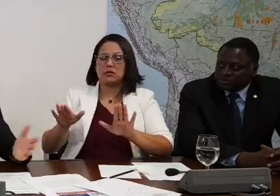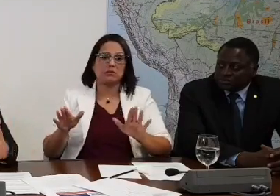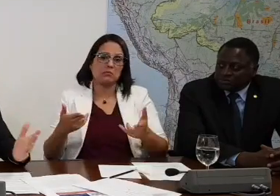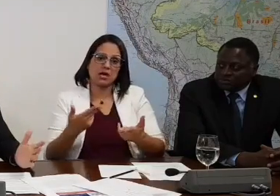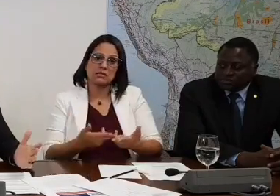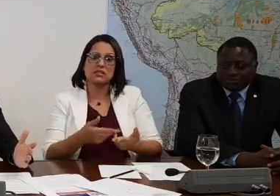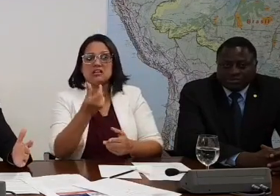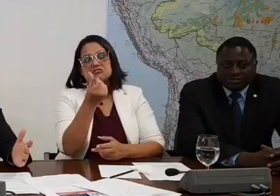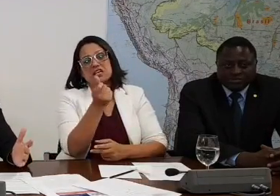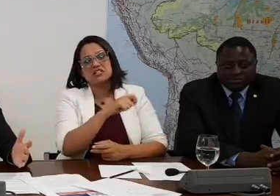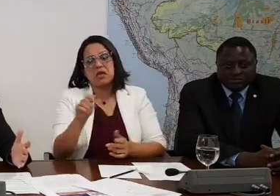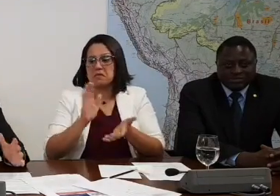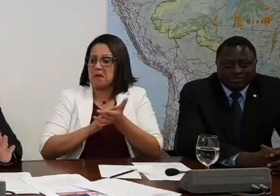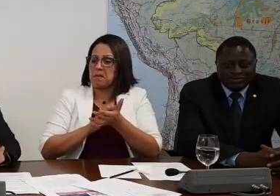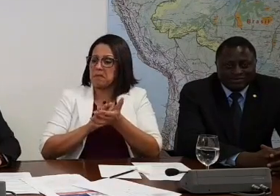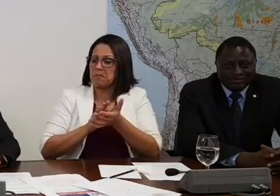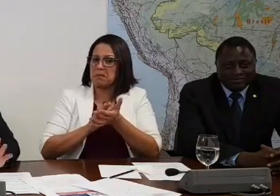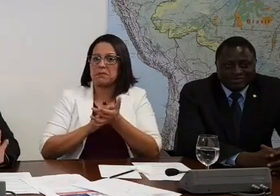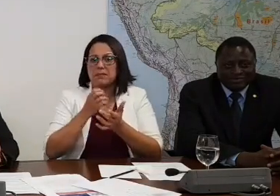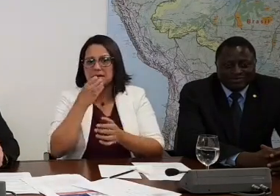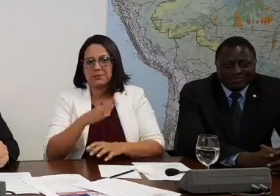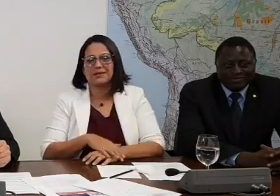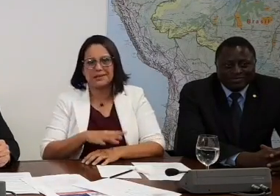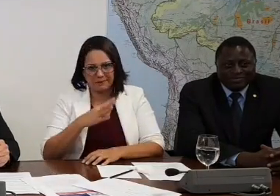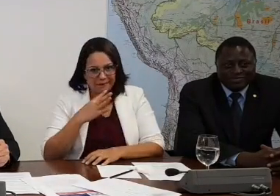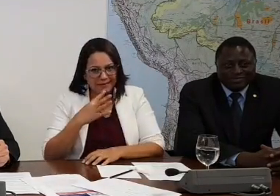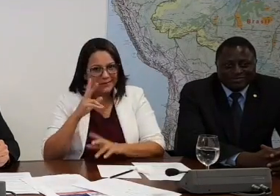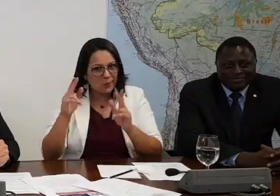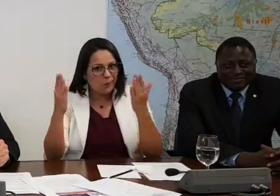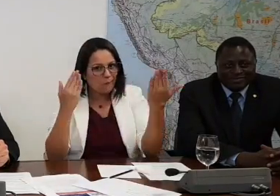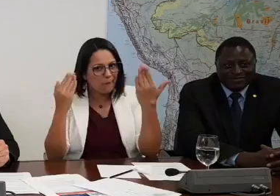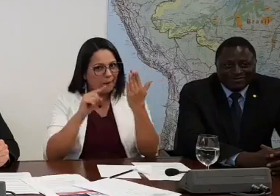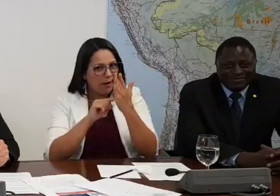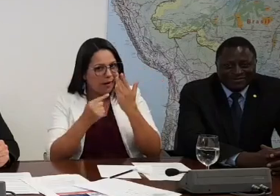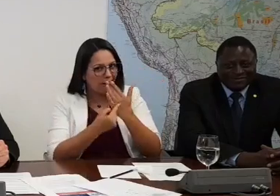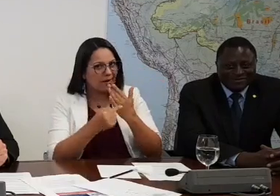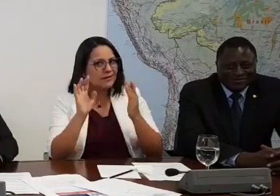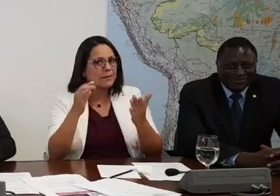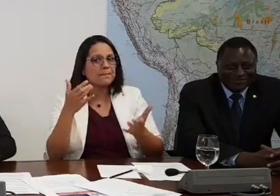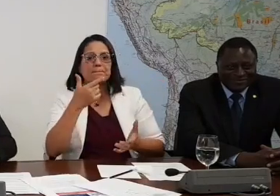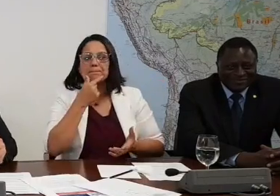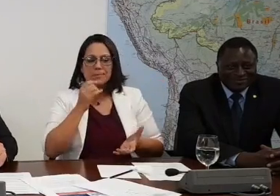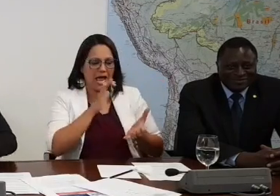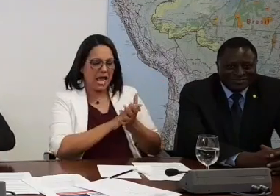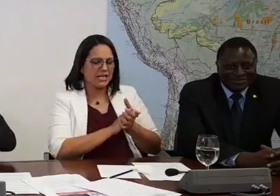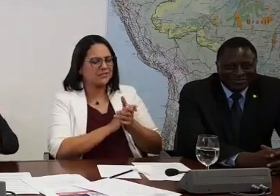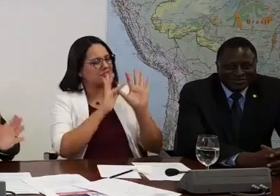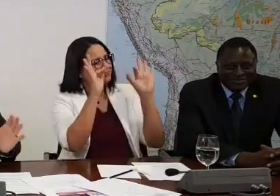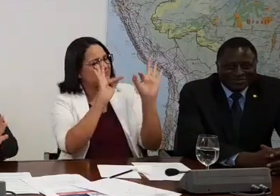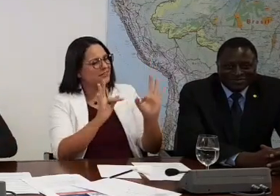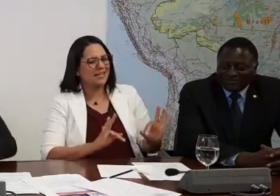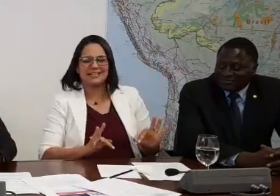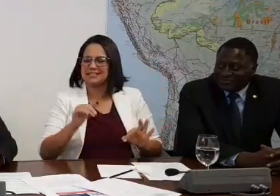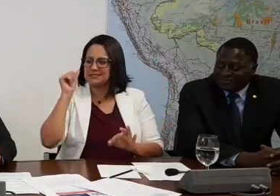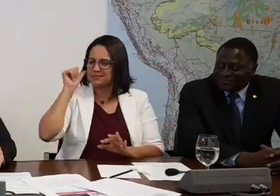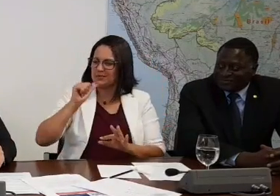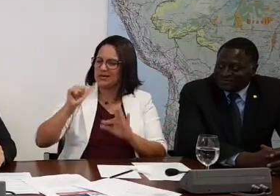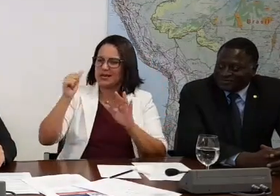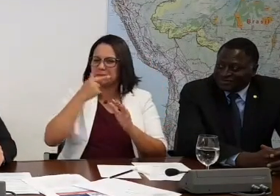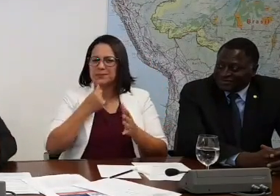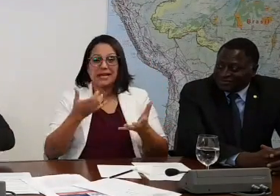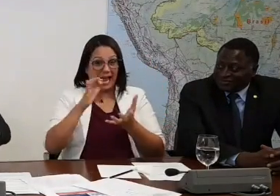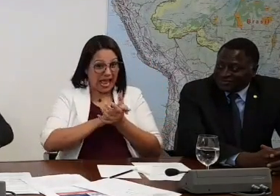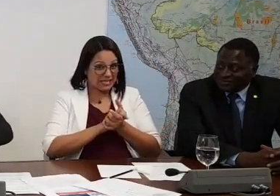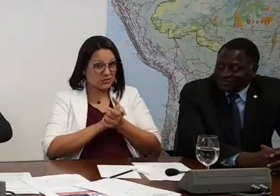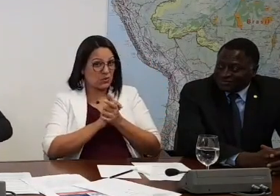me elogiando há seis meses de elogio. é igual aquele maridão, né? Malandro lá, maridão, né? Tá felicíssimo com a mulher seis meses depois do